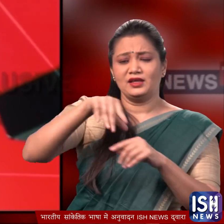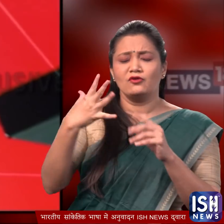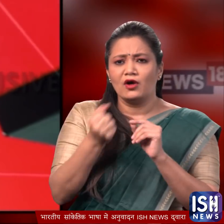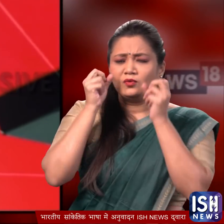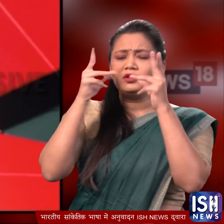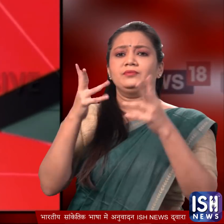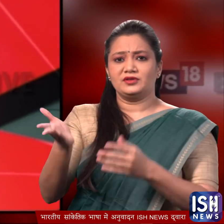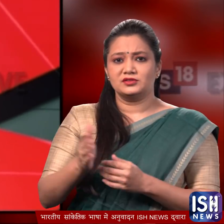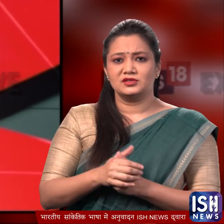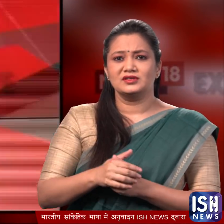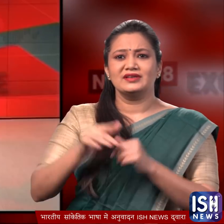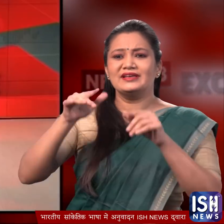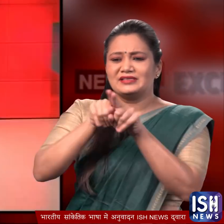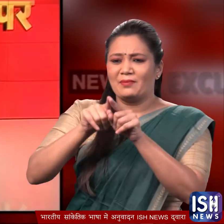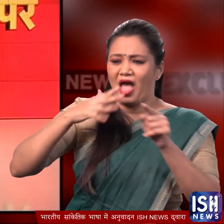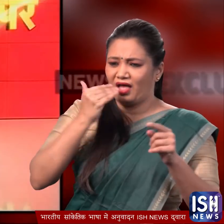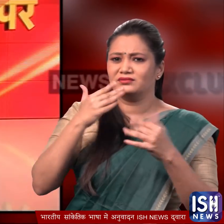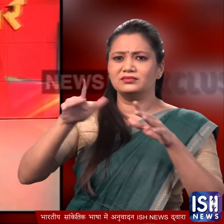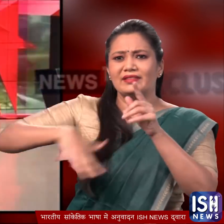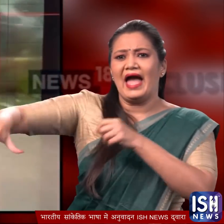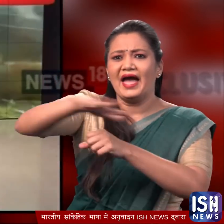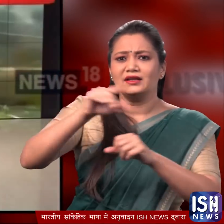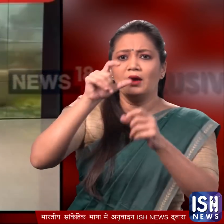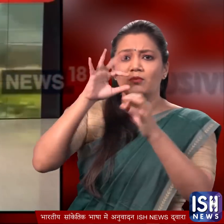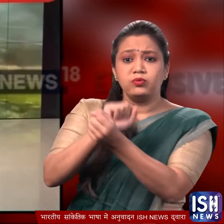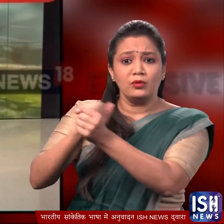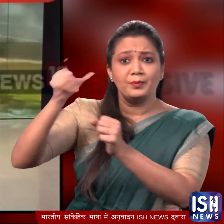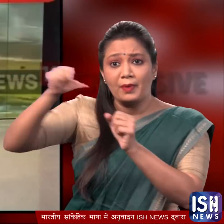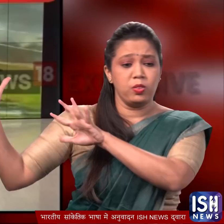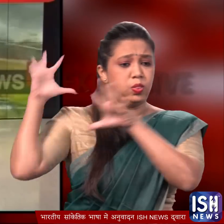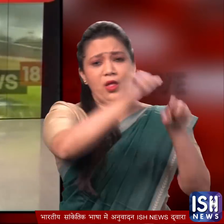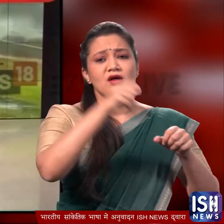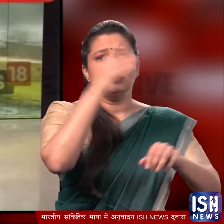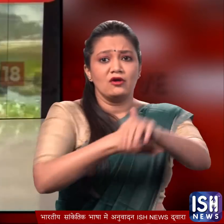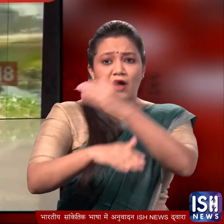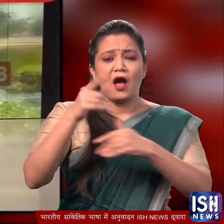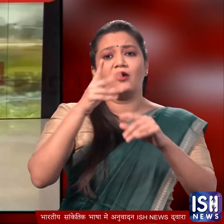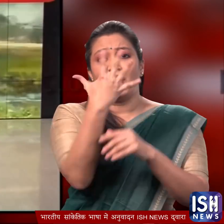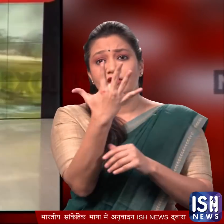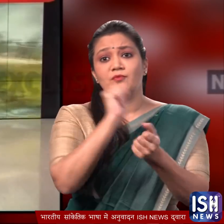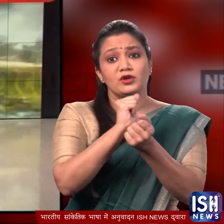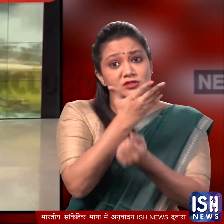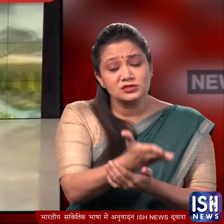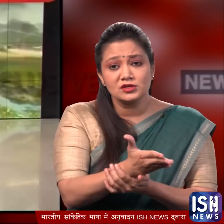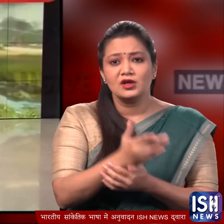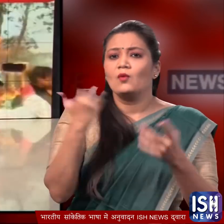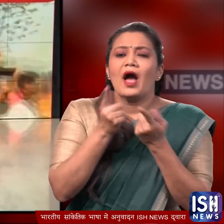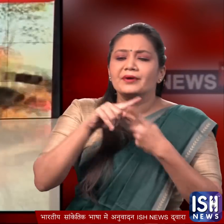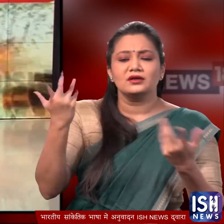वाली तस्वीरें सामने आई जहां अवैत कब्जा हटाने गई पुलिस पर लोगों ने हमला कर दिया जिसमें पांच पुलिस वाले गाये लोग आरोपे की कारवाई के